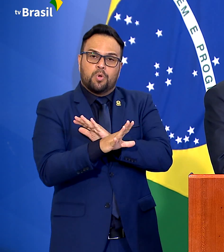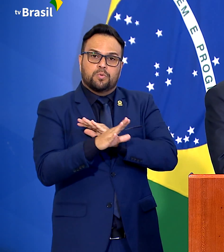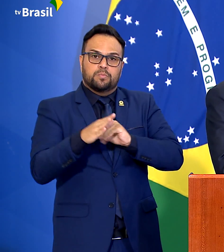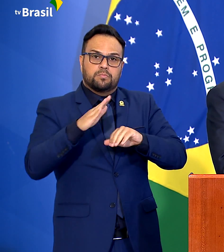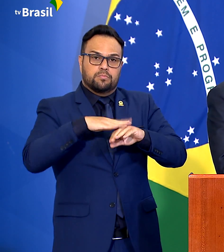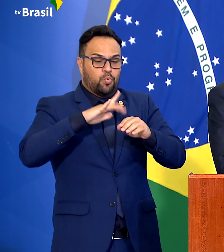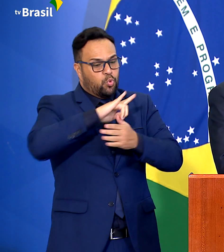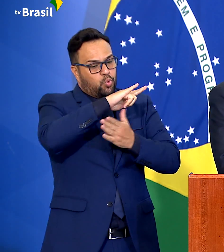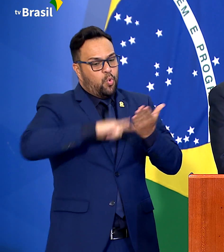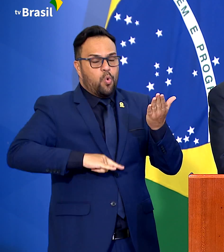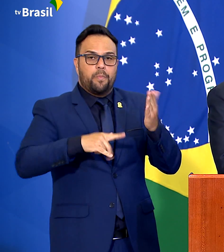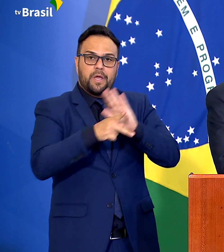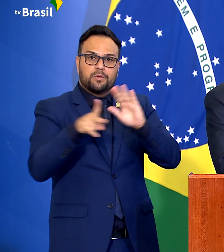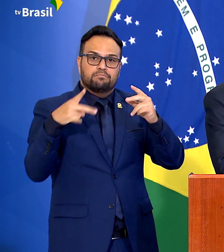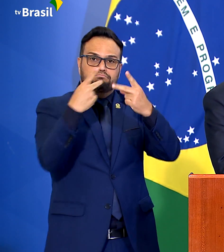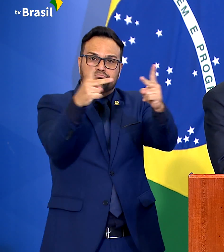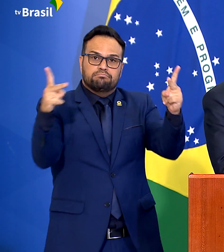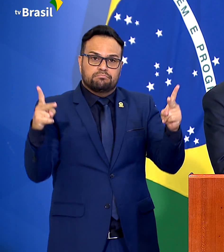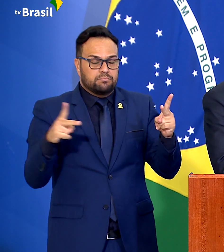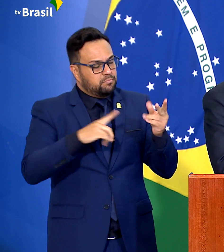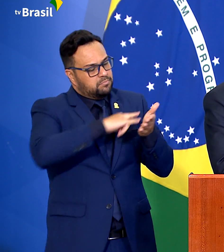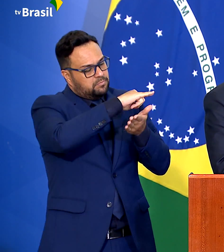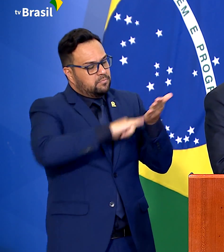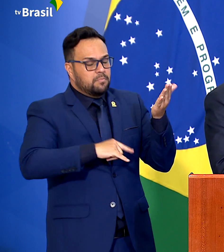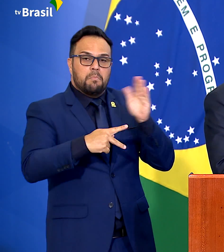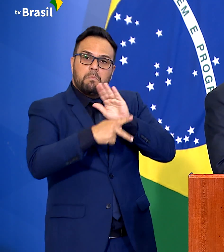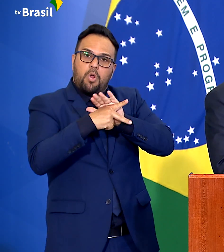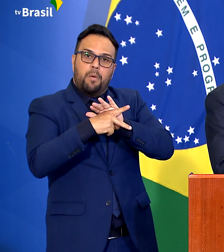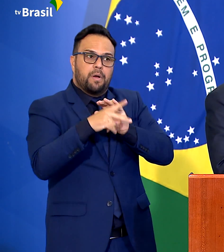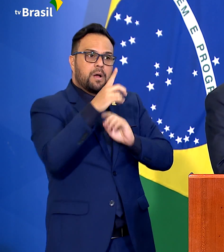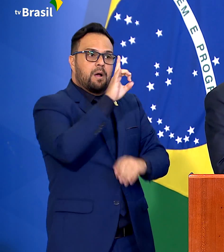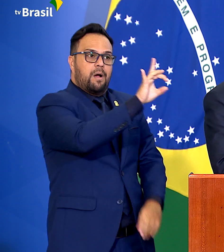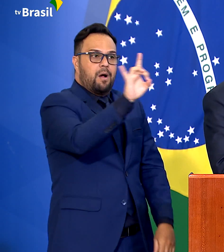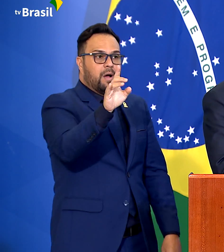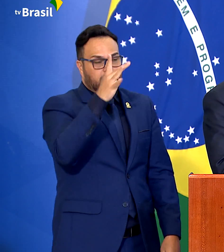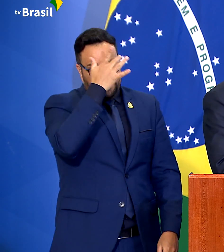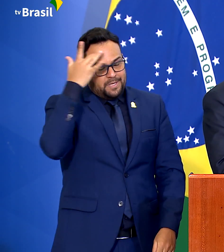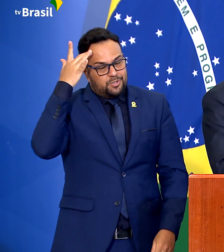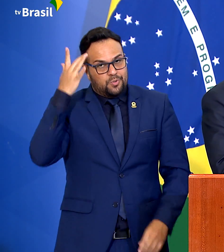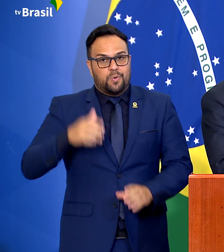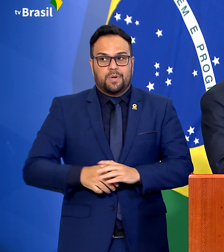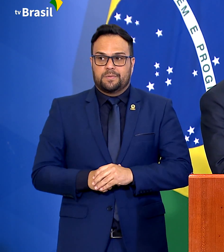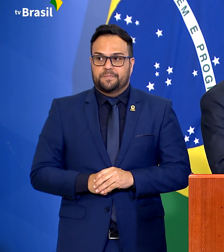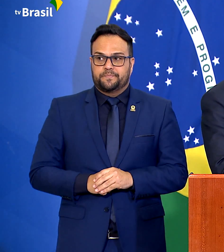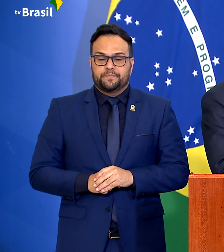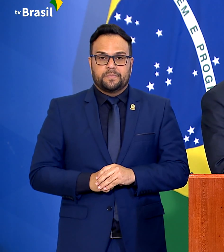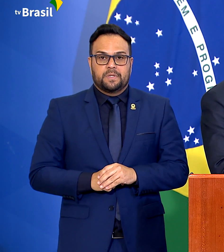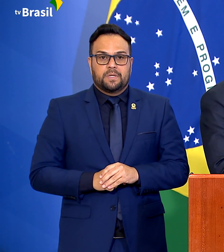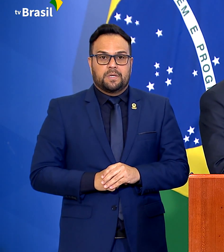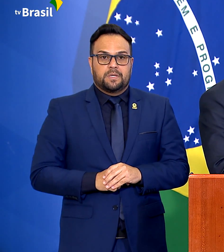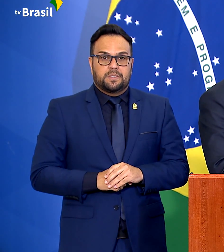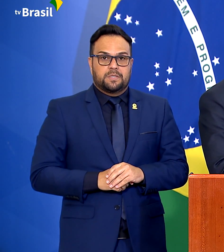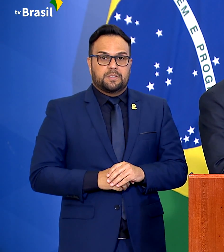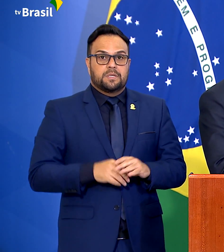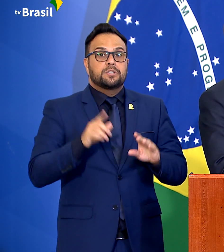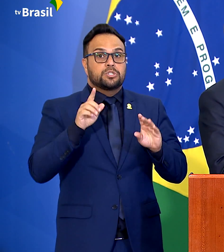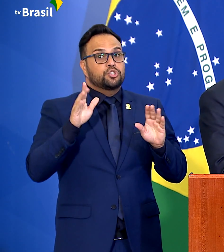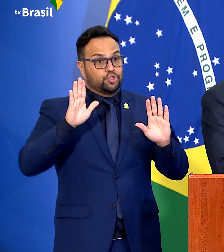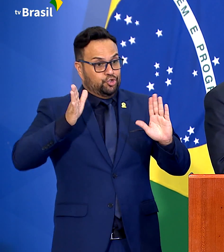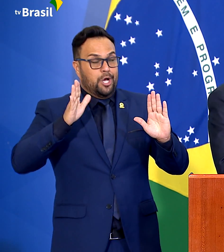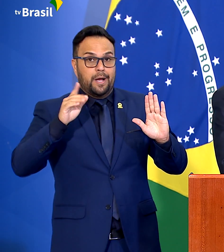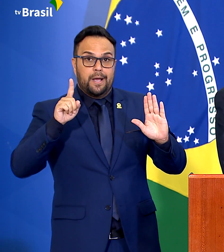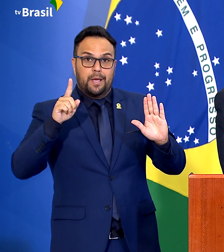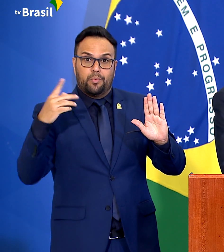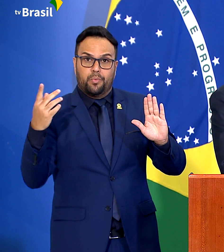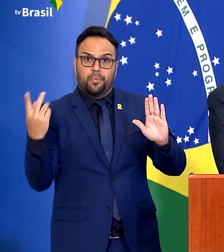caso, um documento que diz que aquela terra pertence àquela pessoa. De imediato, isso já se valoriza. E